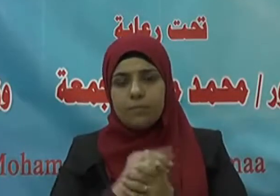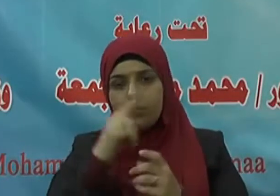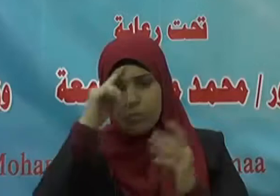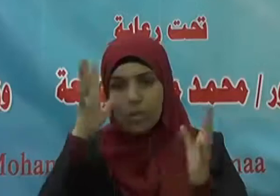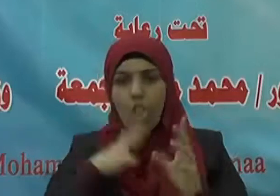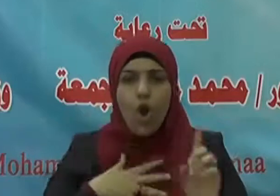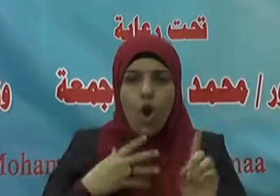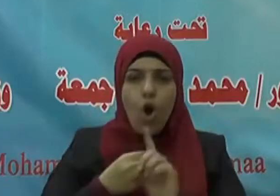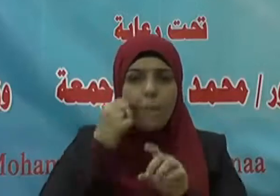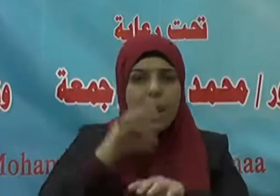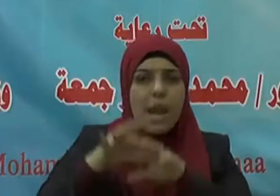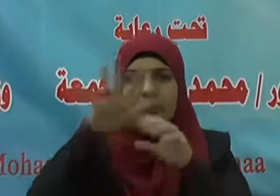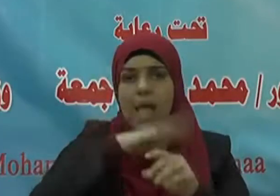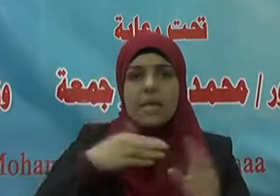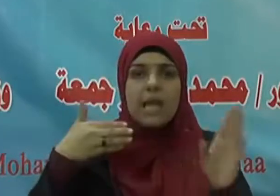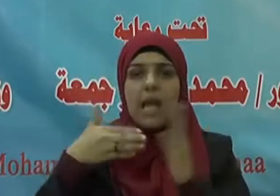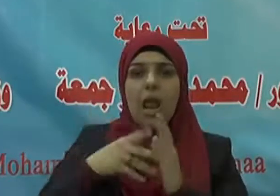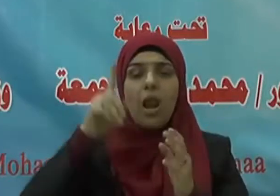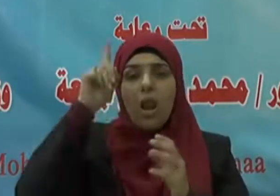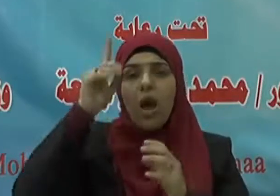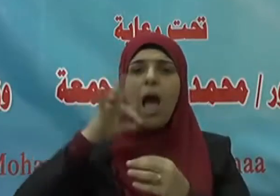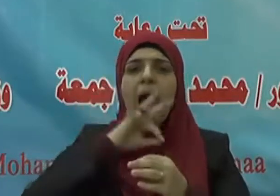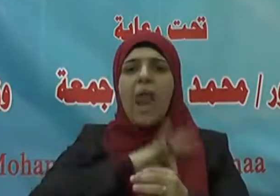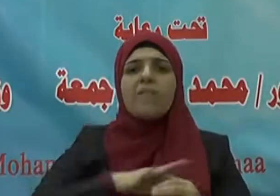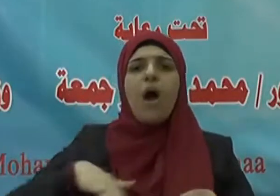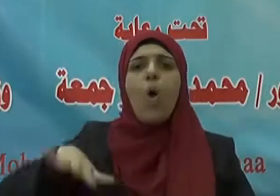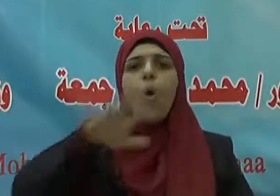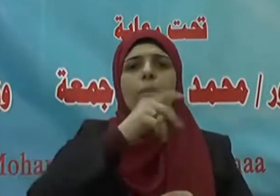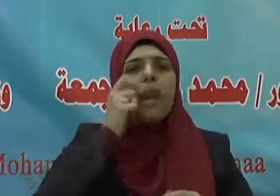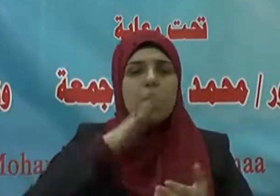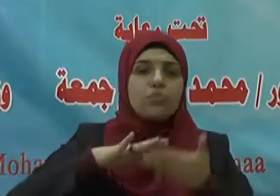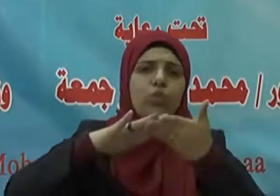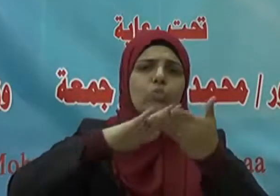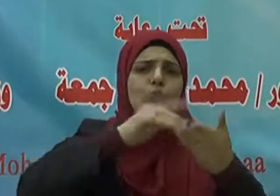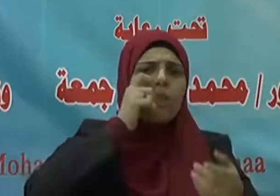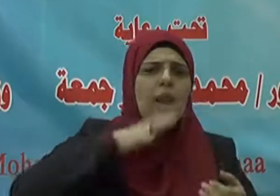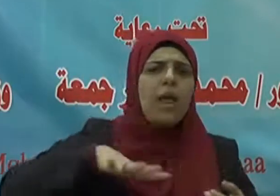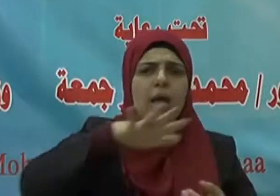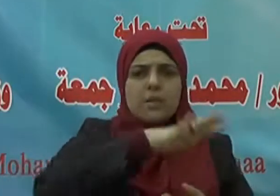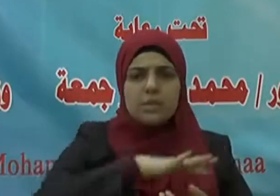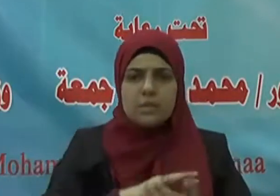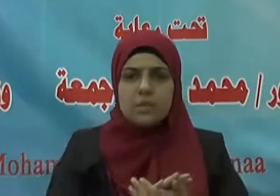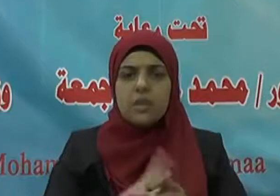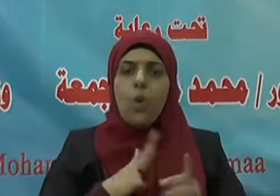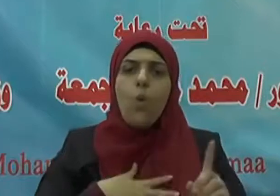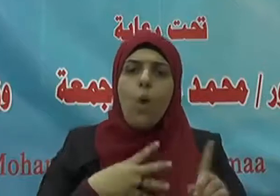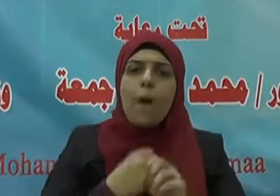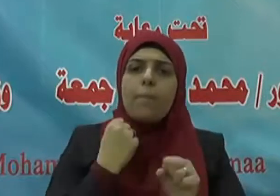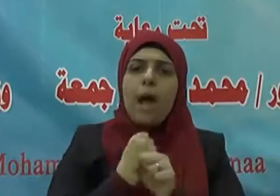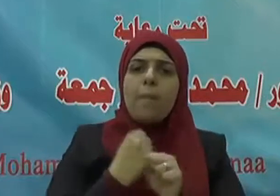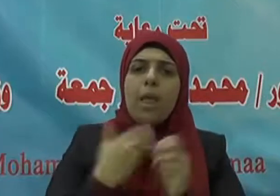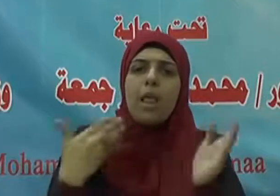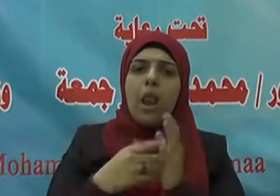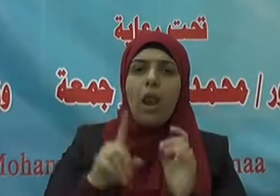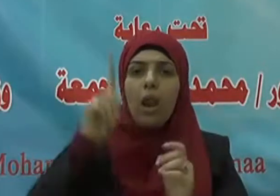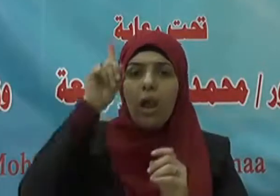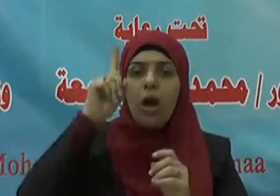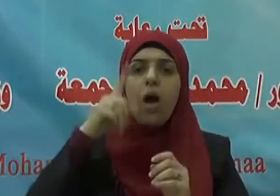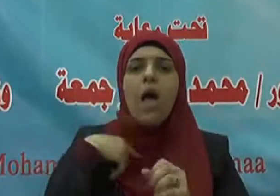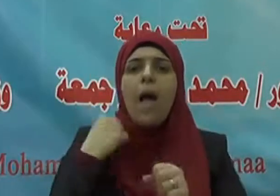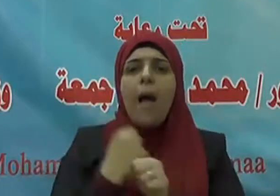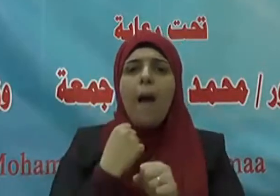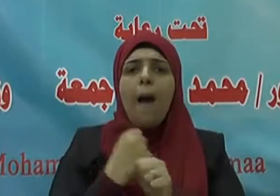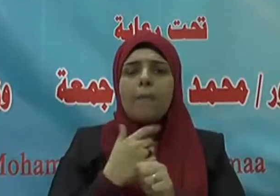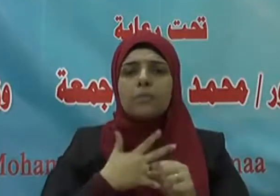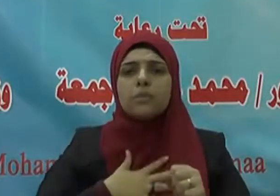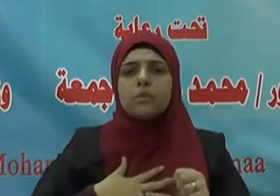أحب الناس إلى الله أنفعهم للناس وأحب الأعمال إلى الله